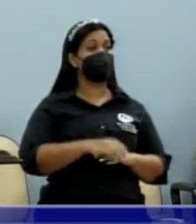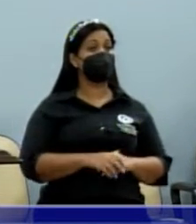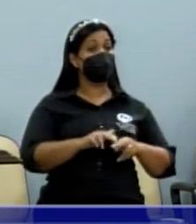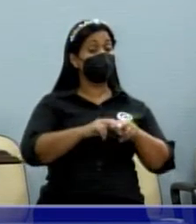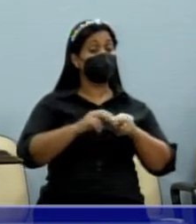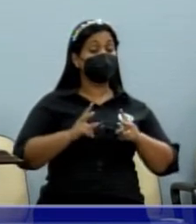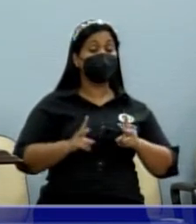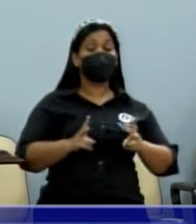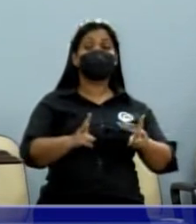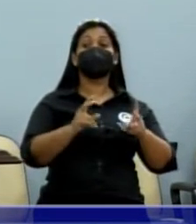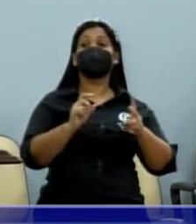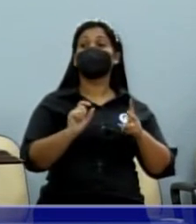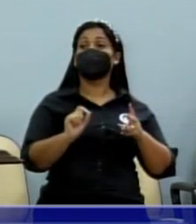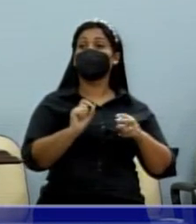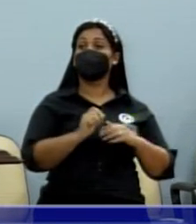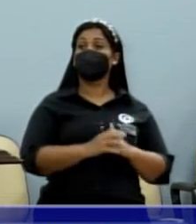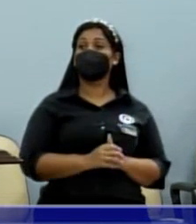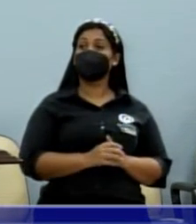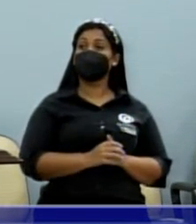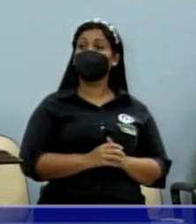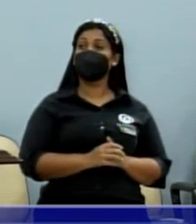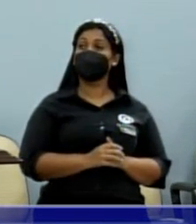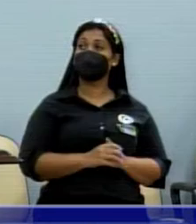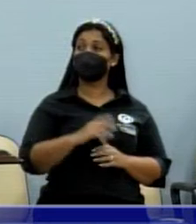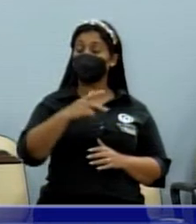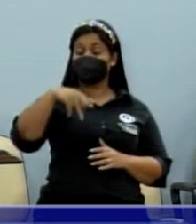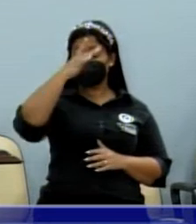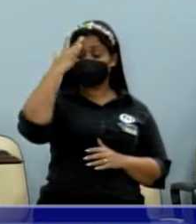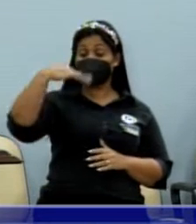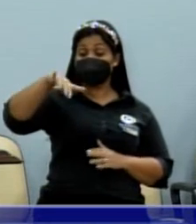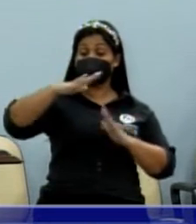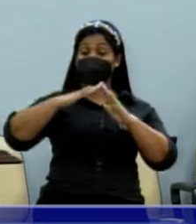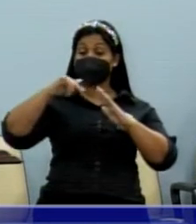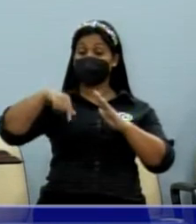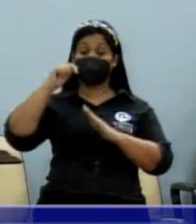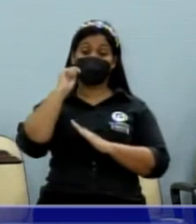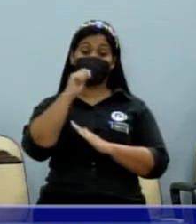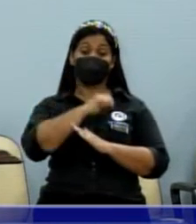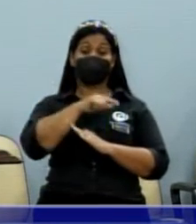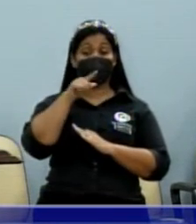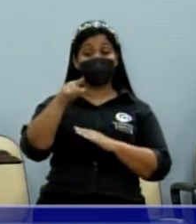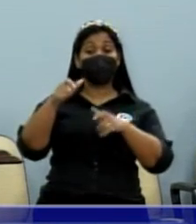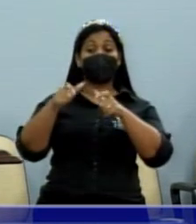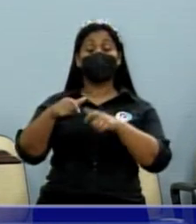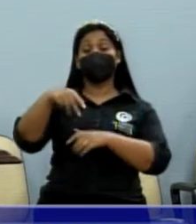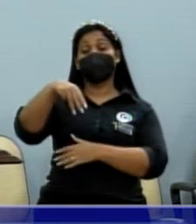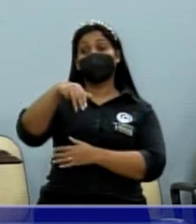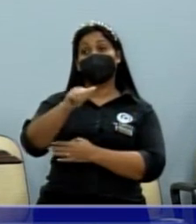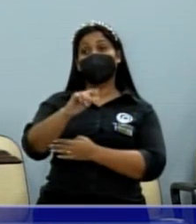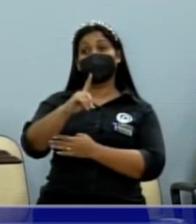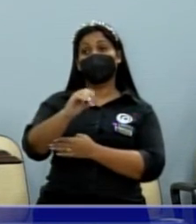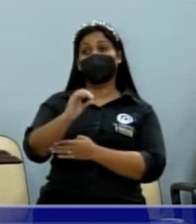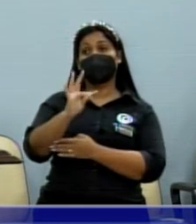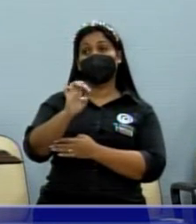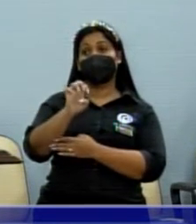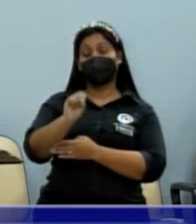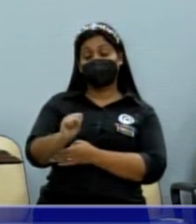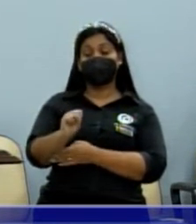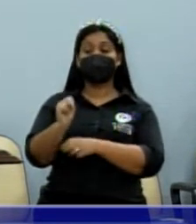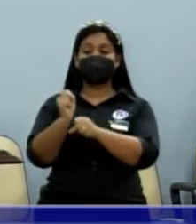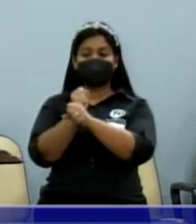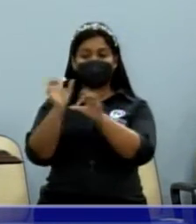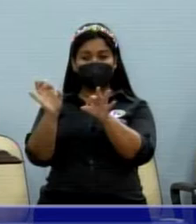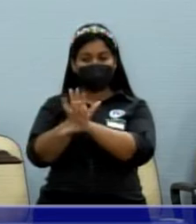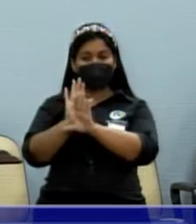continuidade para os munícipes lá no Macedo Teles, está terminando uma parte do